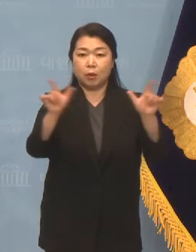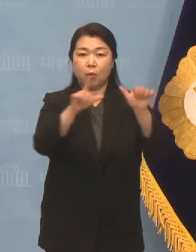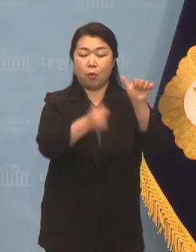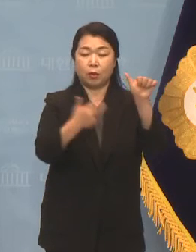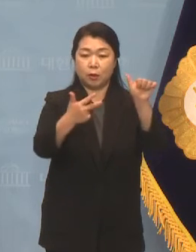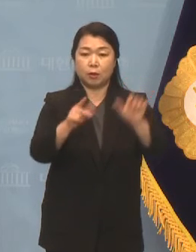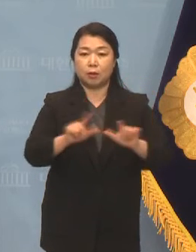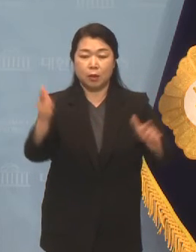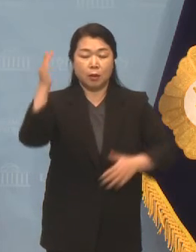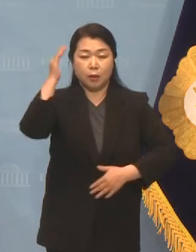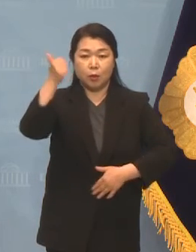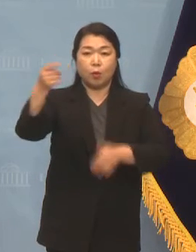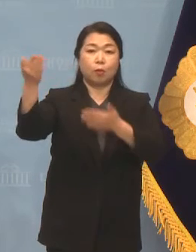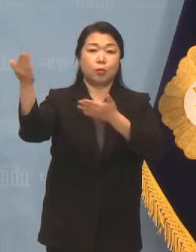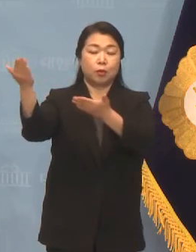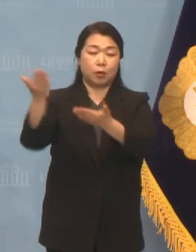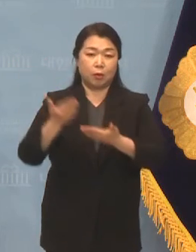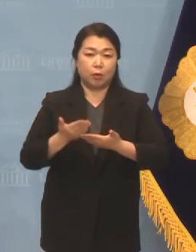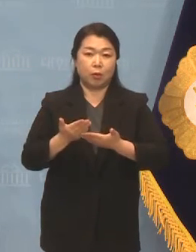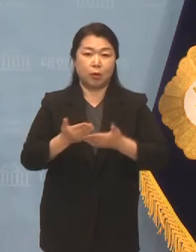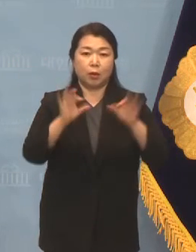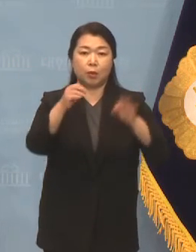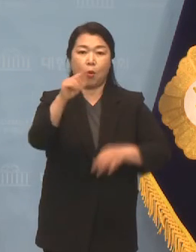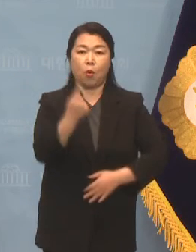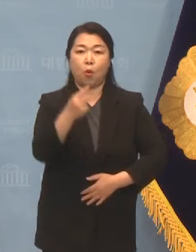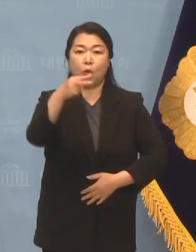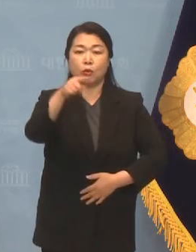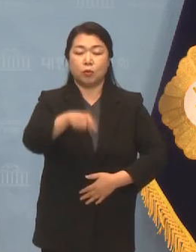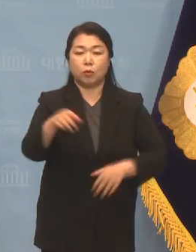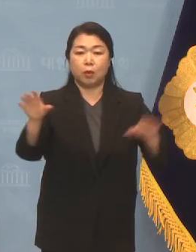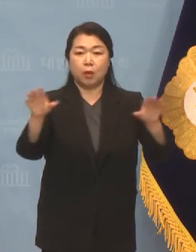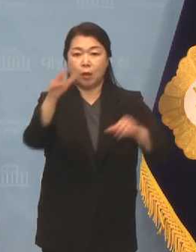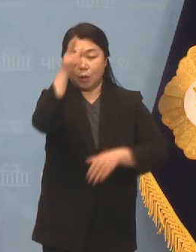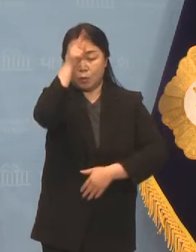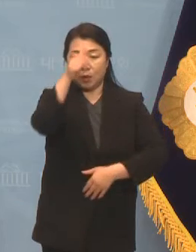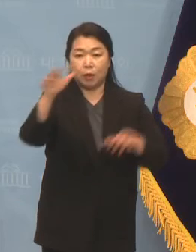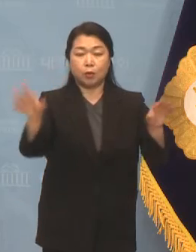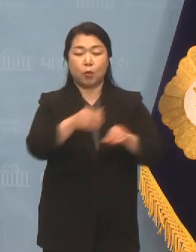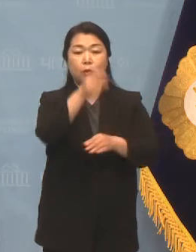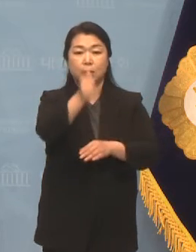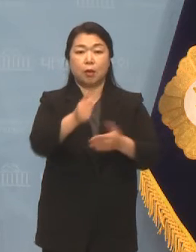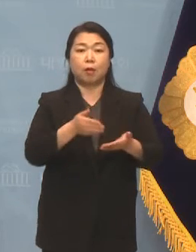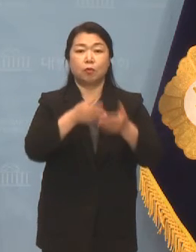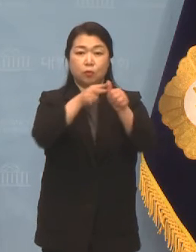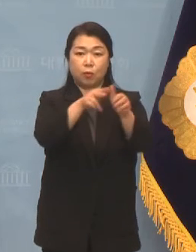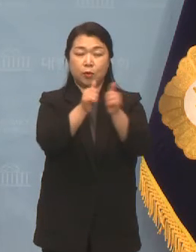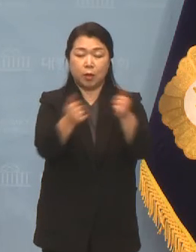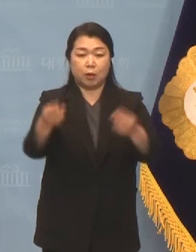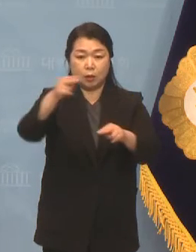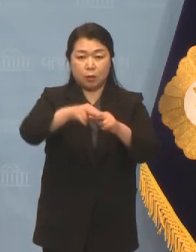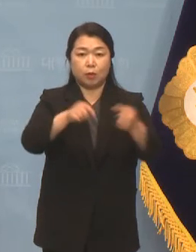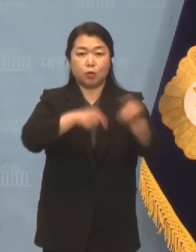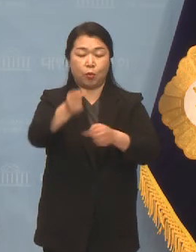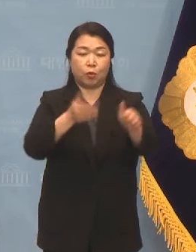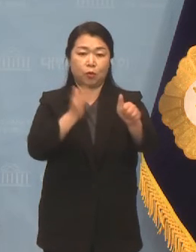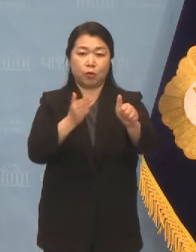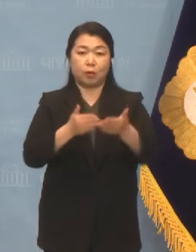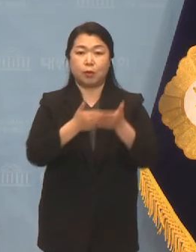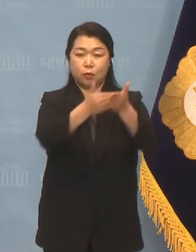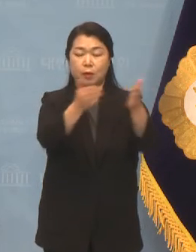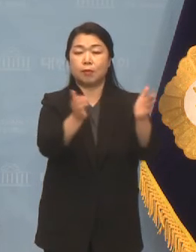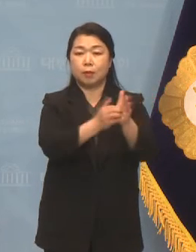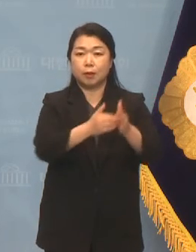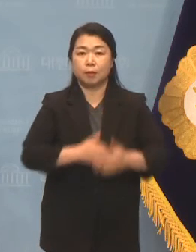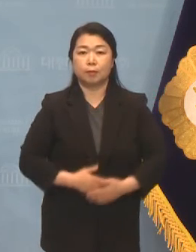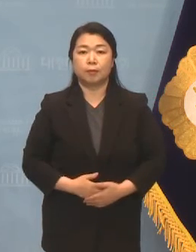대통령으로부터 김오수 검찰총장 후보자 인사청문 요청안이 제출되었습니다.